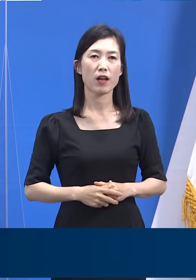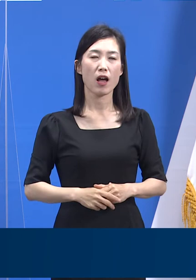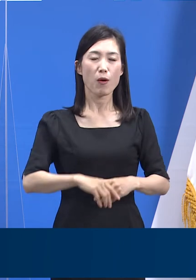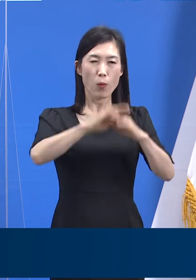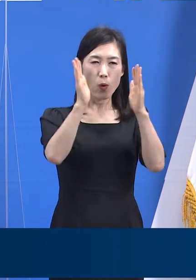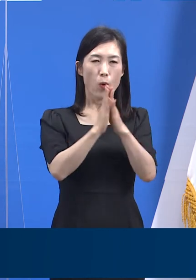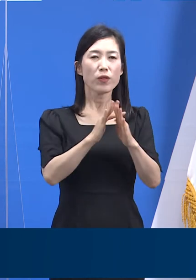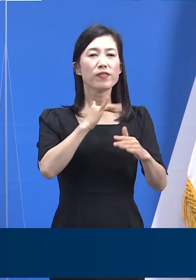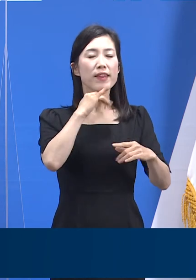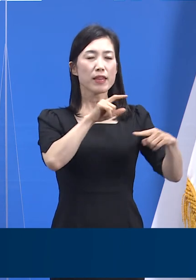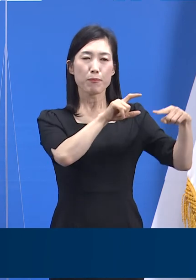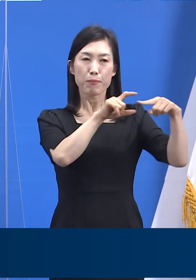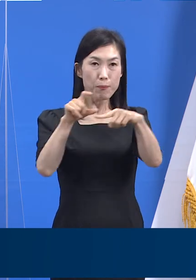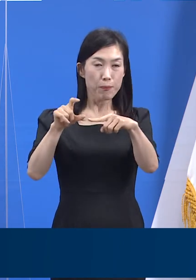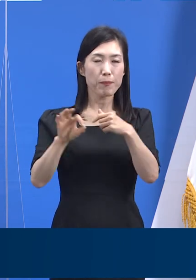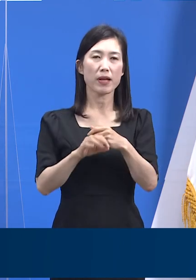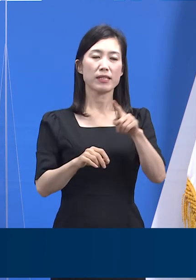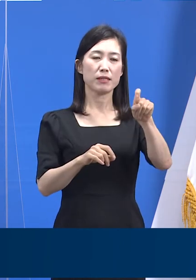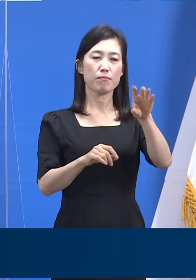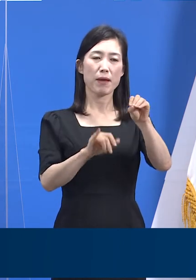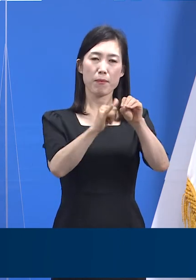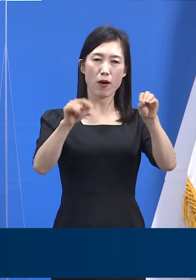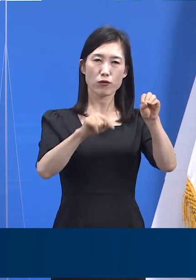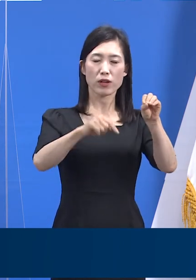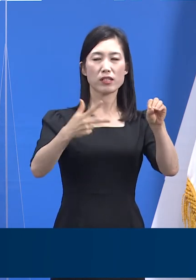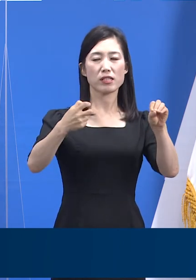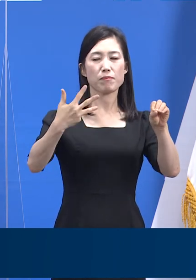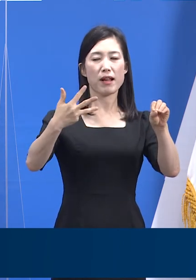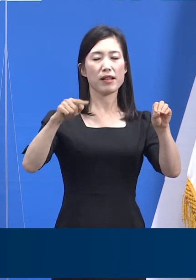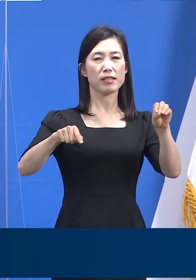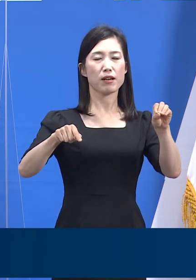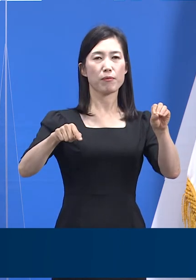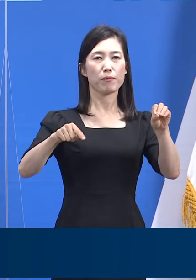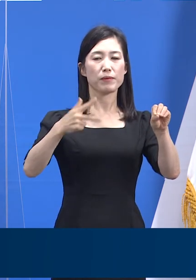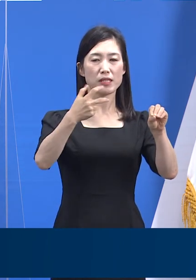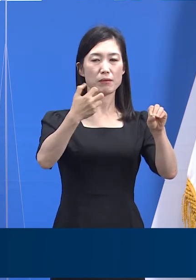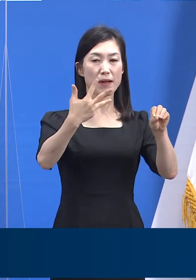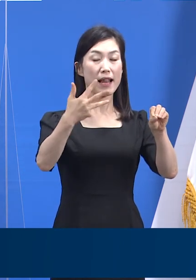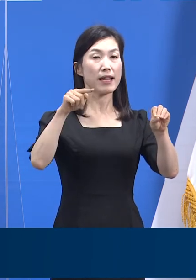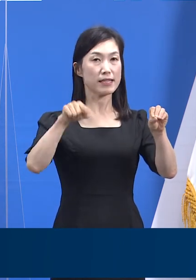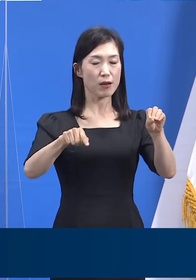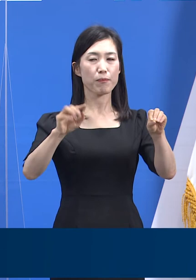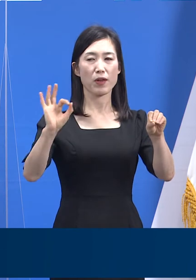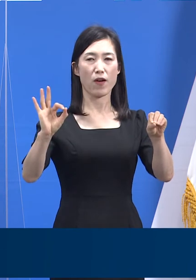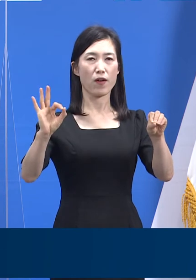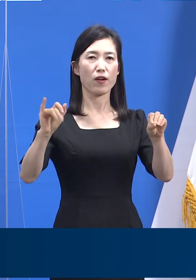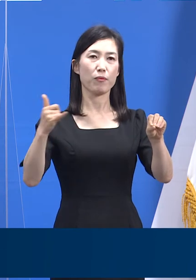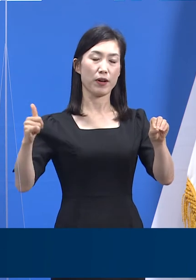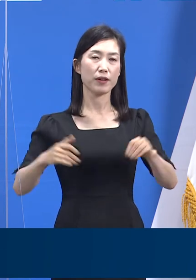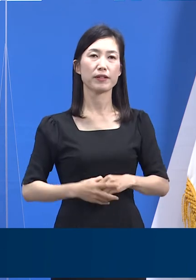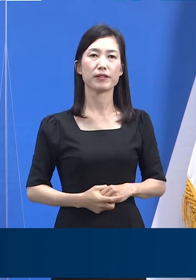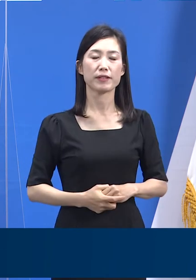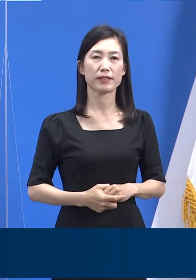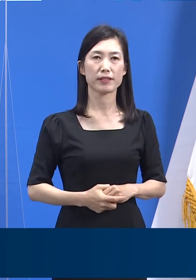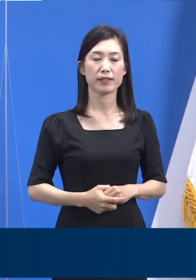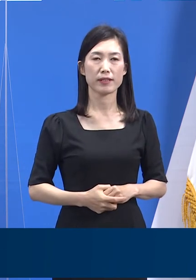연령의 평균 값은 인구 10만 명당 78.0명이었습니다.